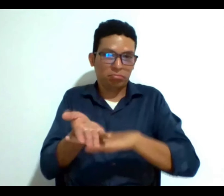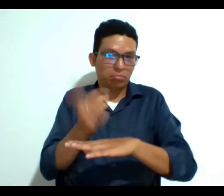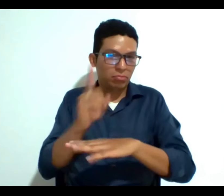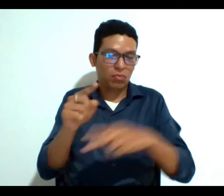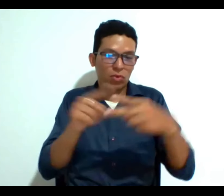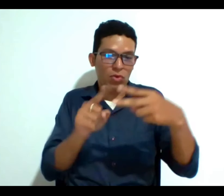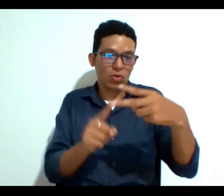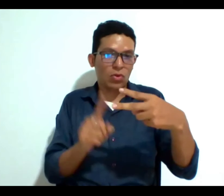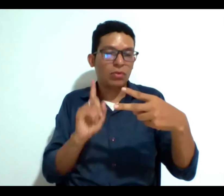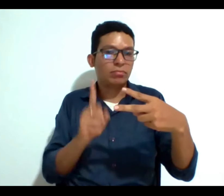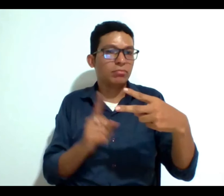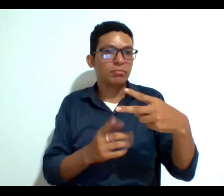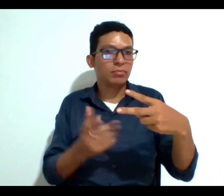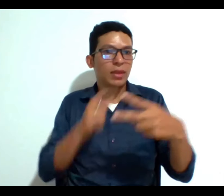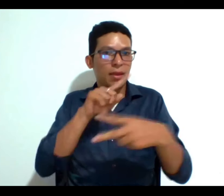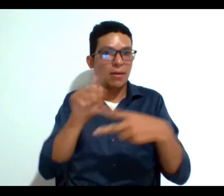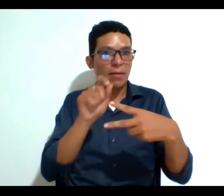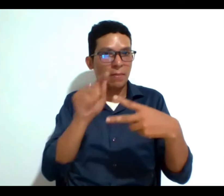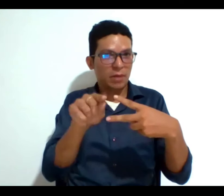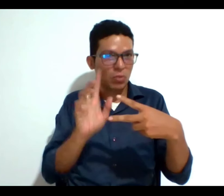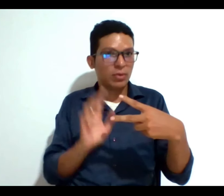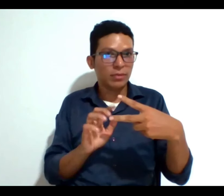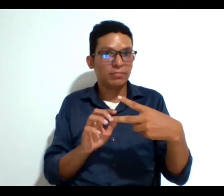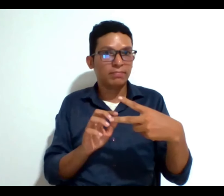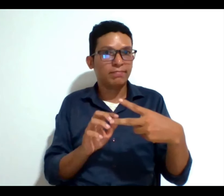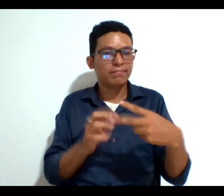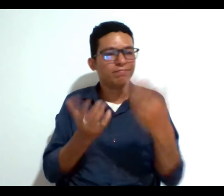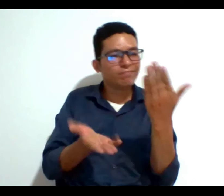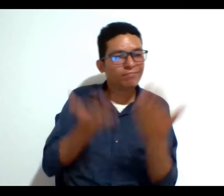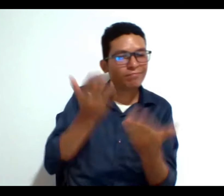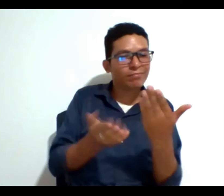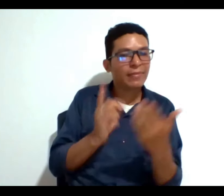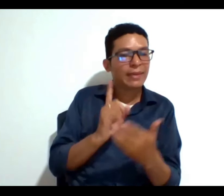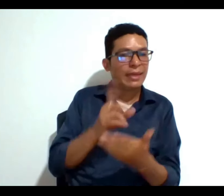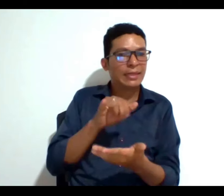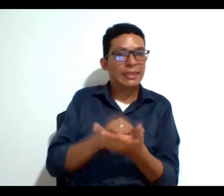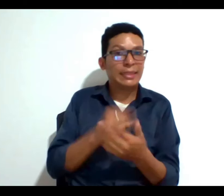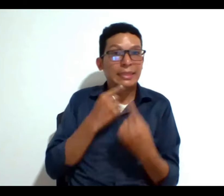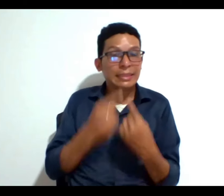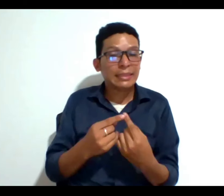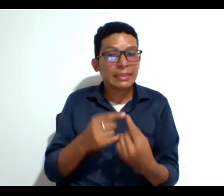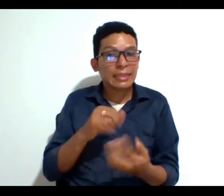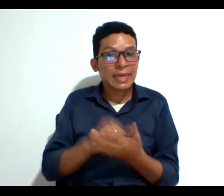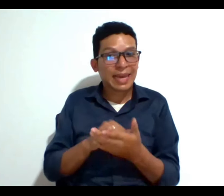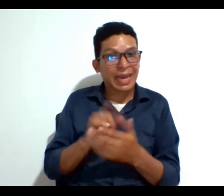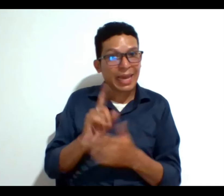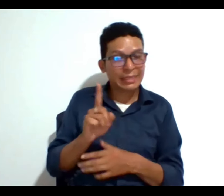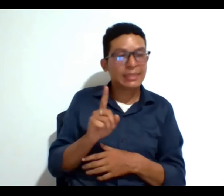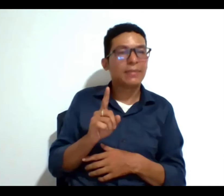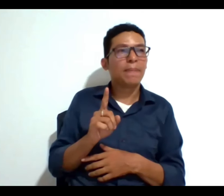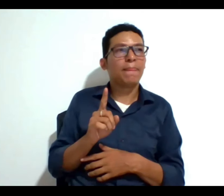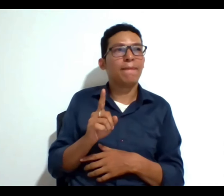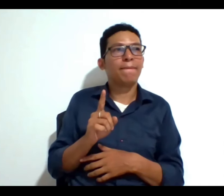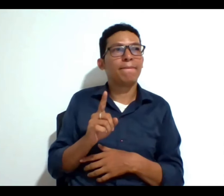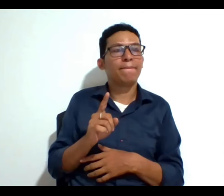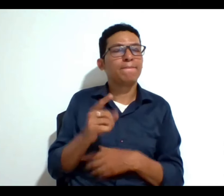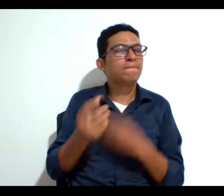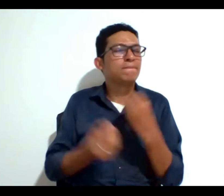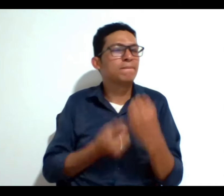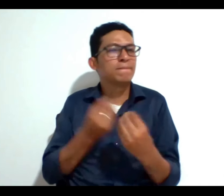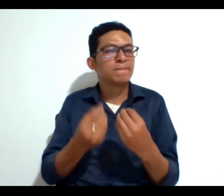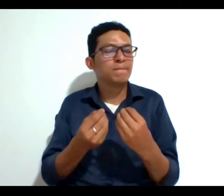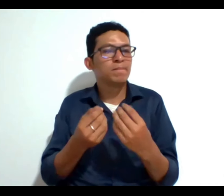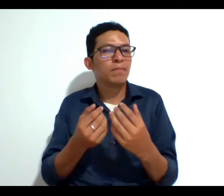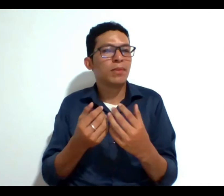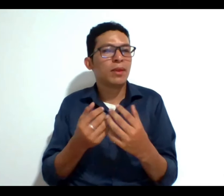la pregunta y quizás en este caso decir que esa valoración no se hizo de forma muy